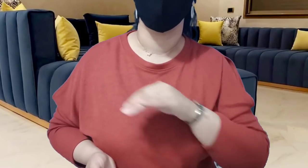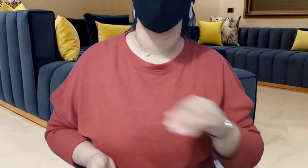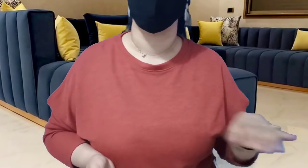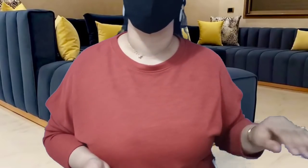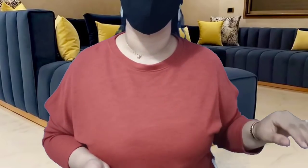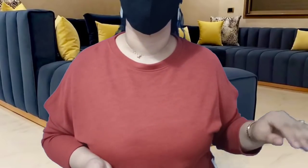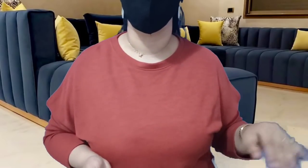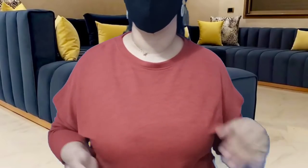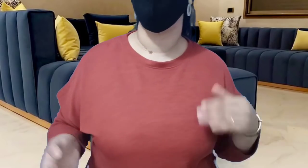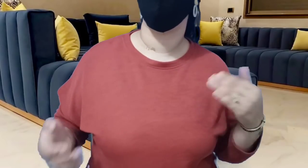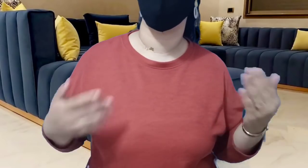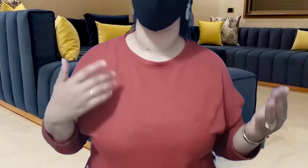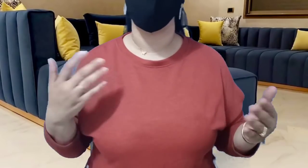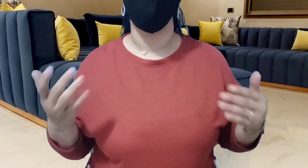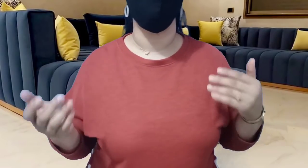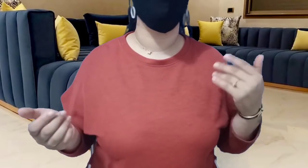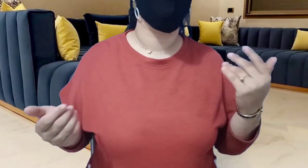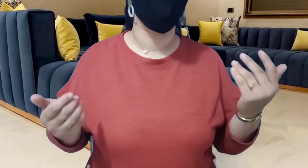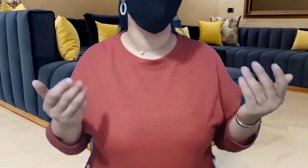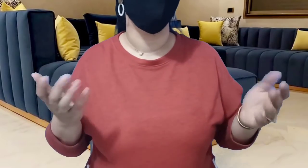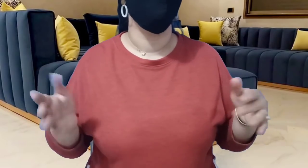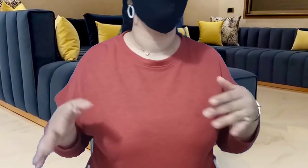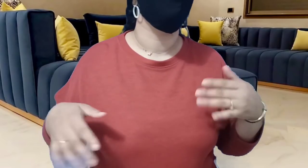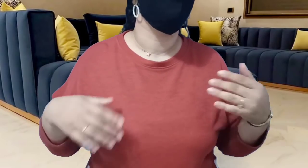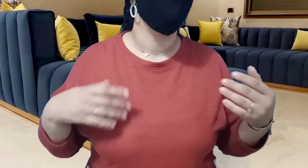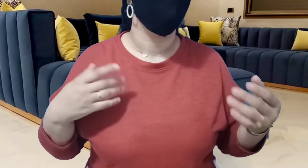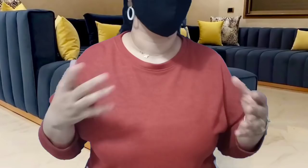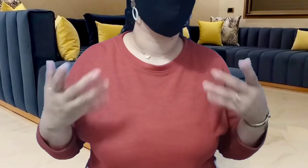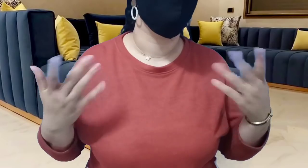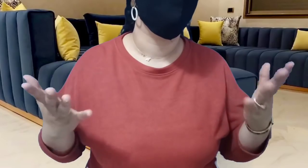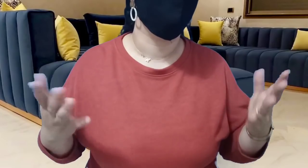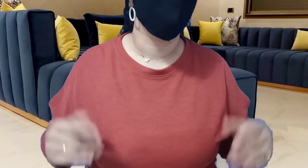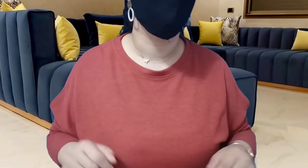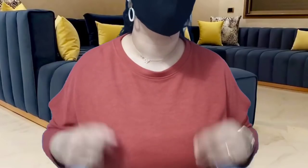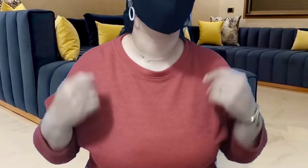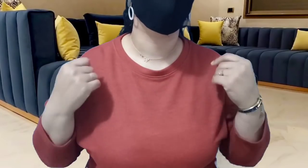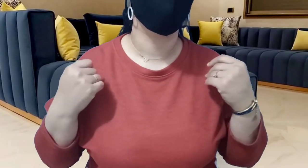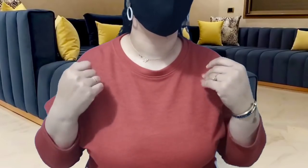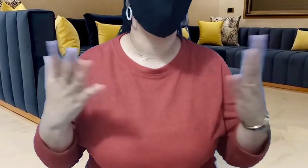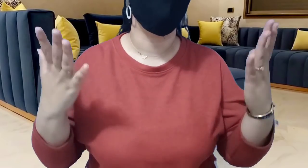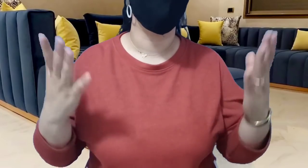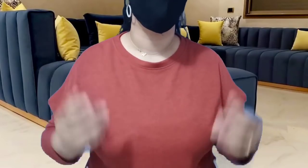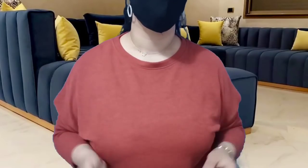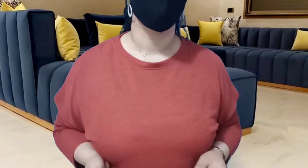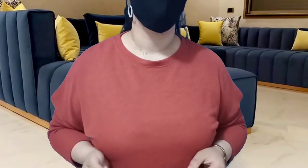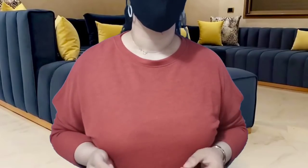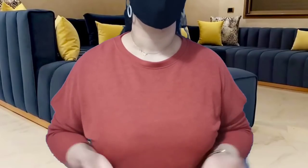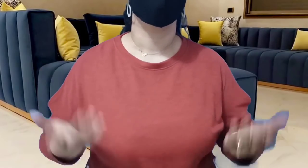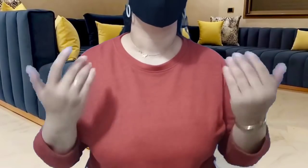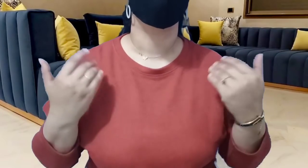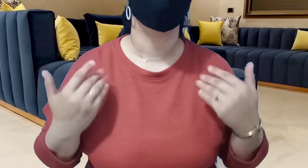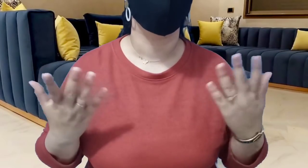مع من تحتي هالبانضي يلعب غيرها ساميرا راها ماشي مرايقة ولا جاهلة